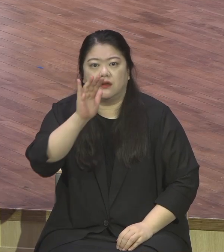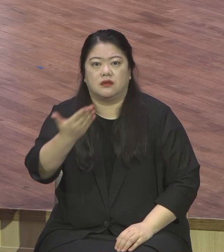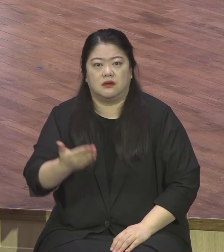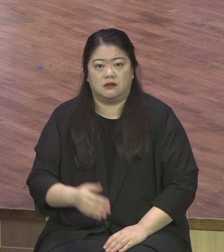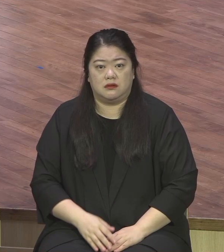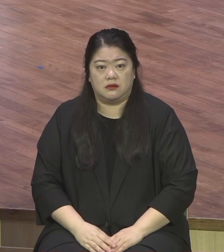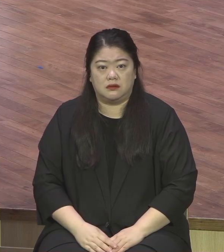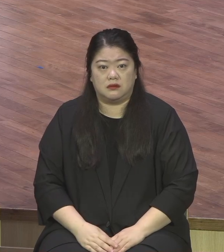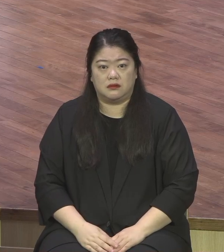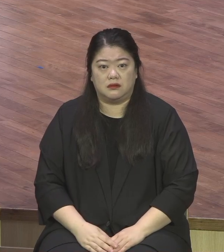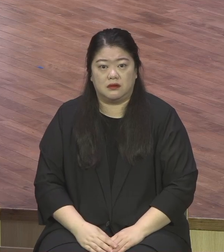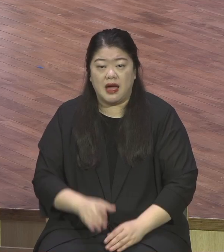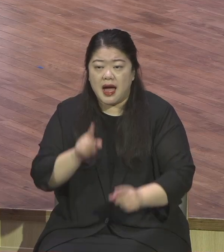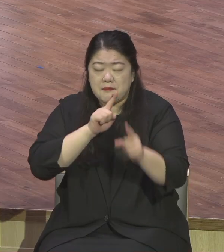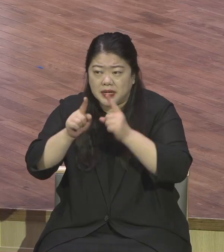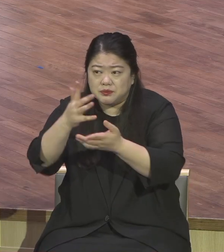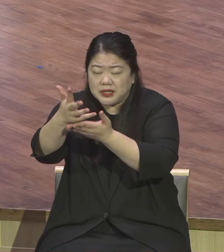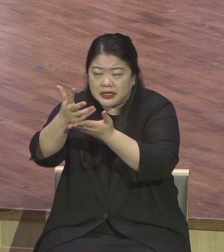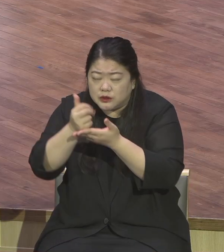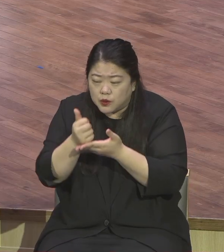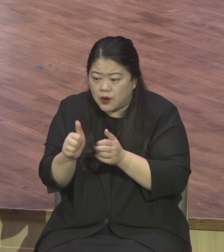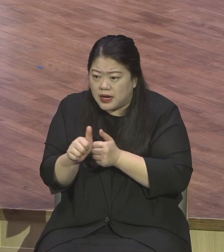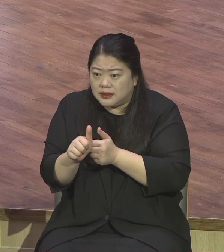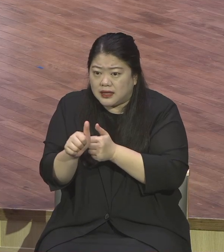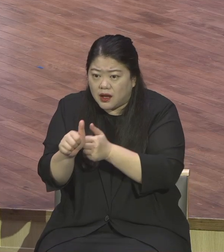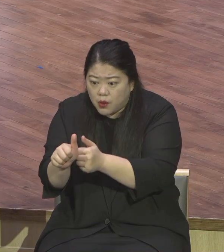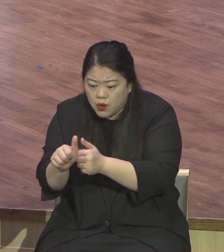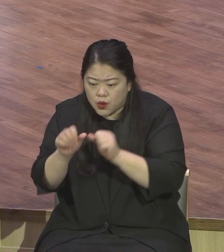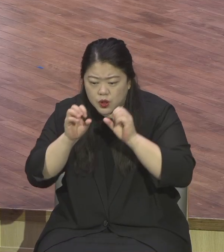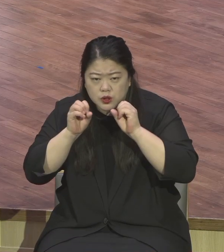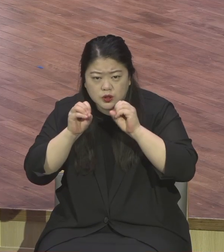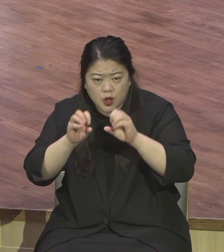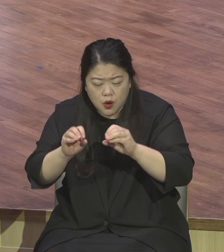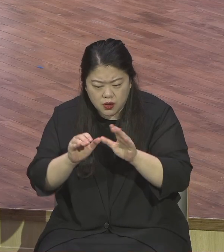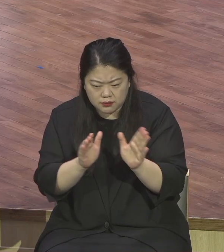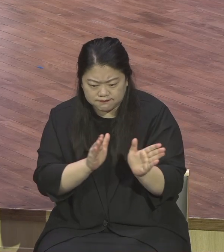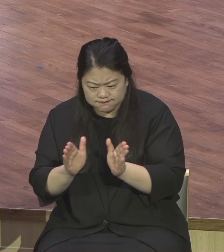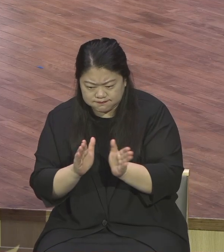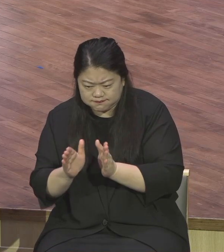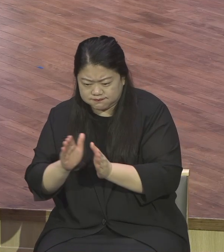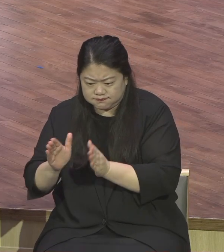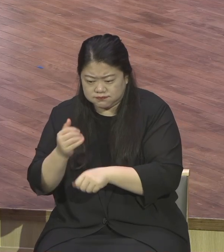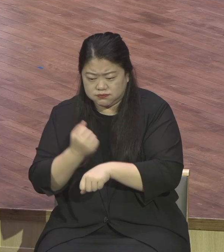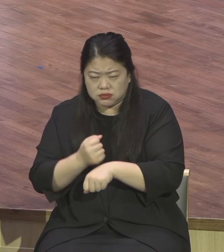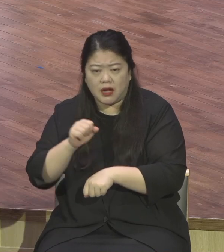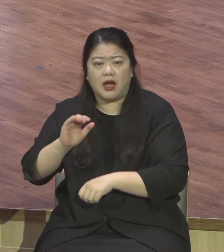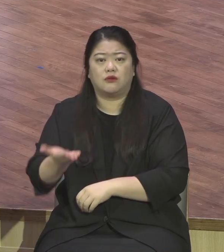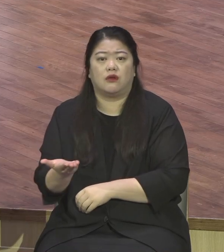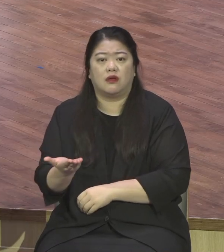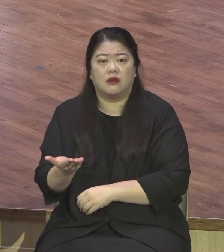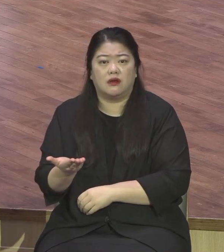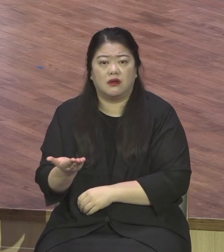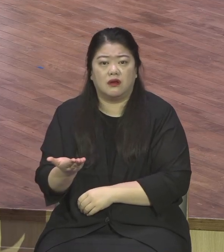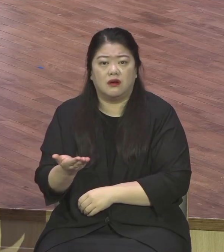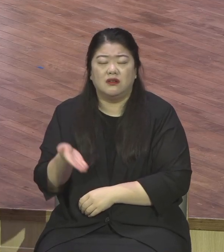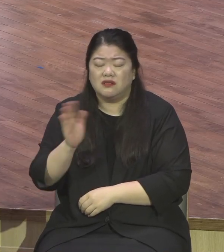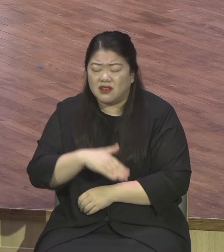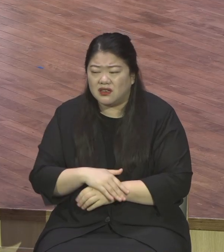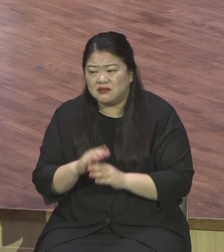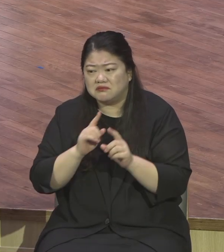설계하고 그리고 전도로 디자인하는 이러한 오직 유율성 재창조의 시스템 속으로